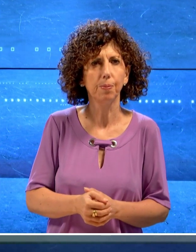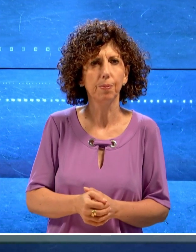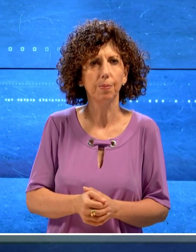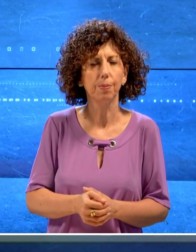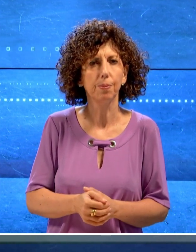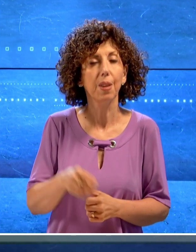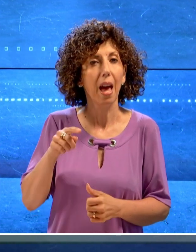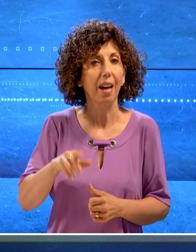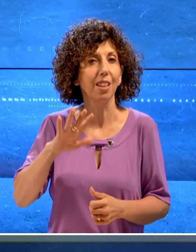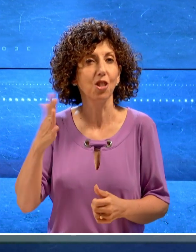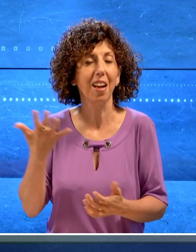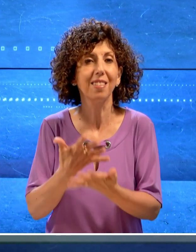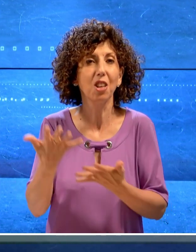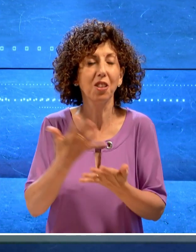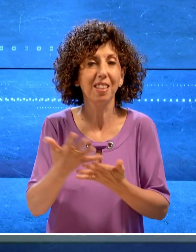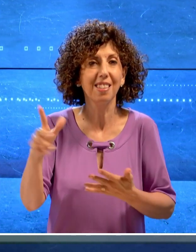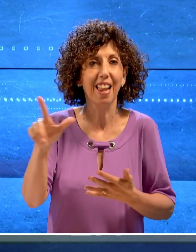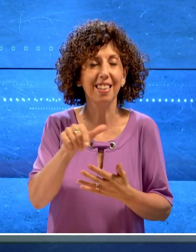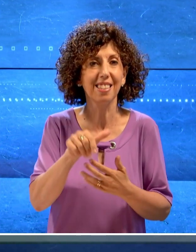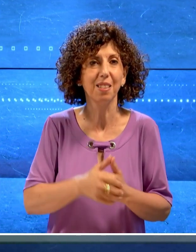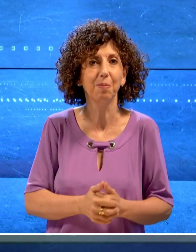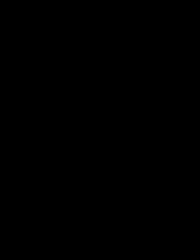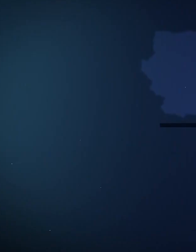E adesso le altre notizie del TgLis.